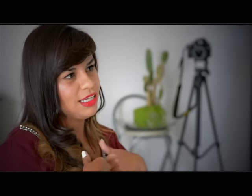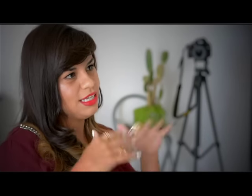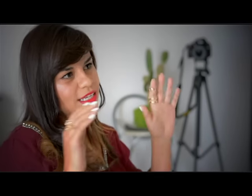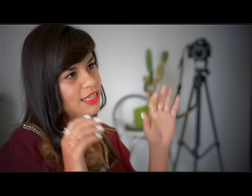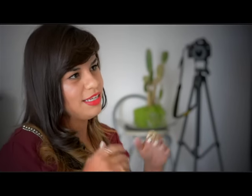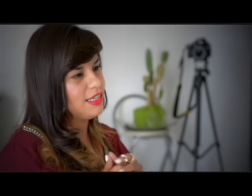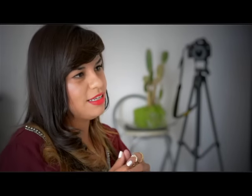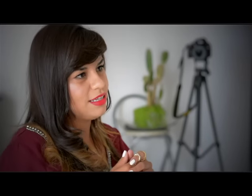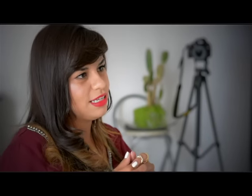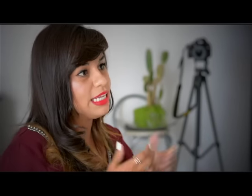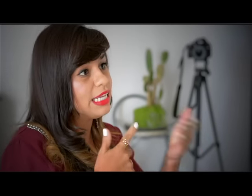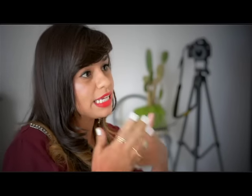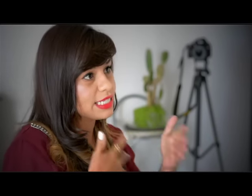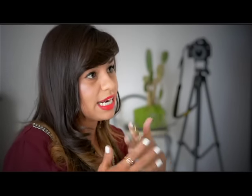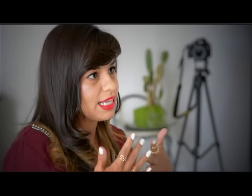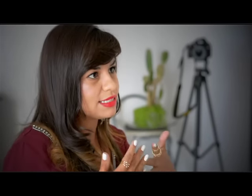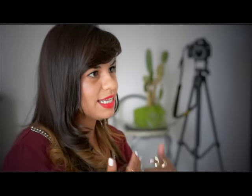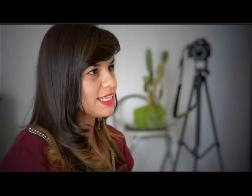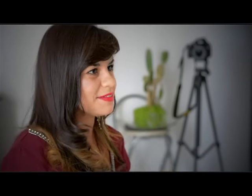hacer las señas.